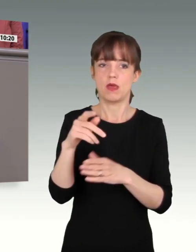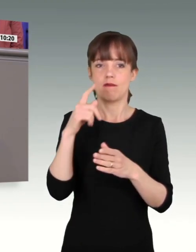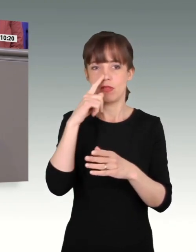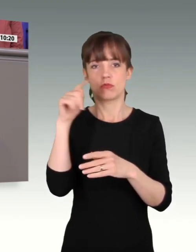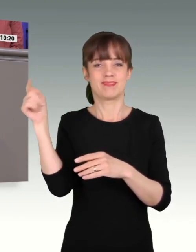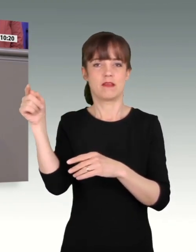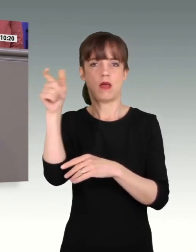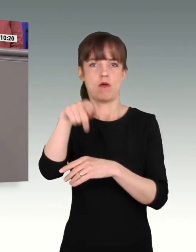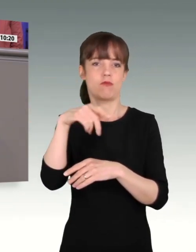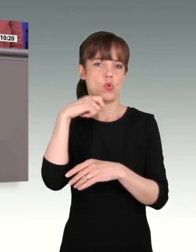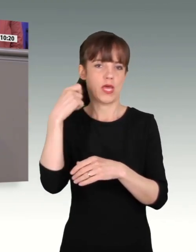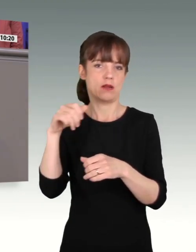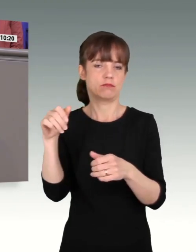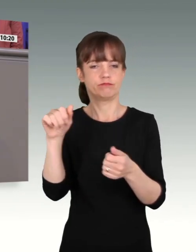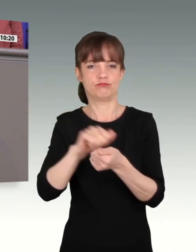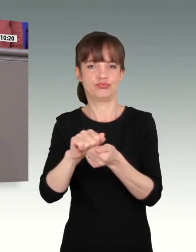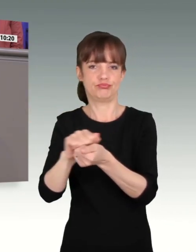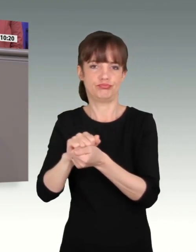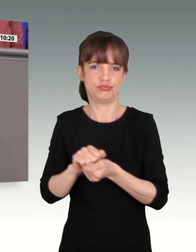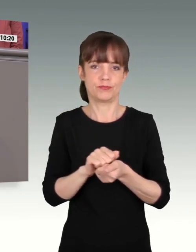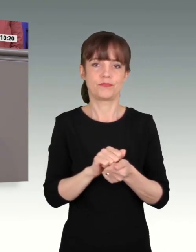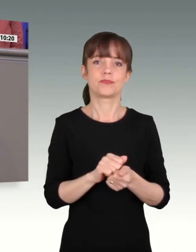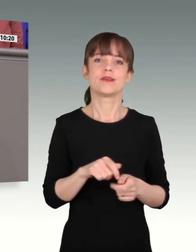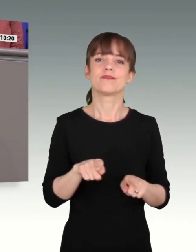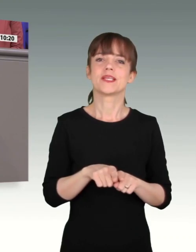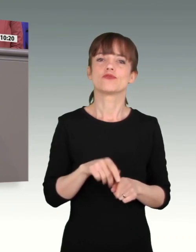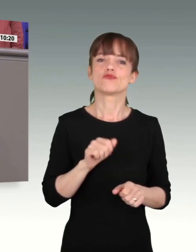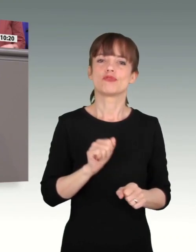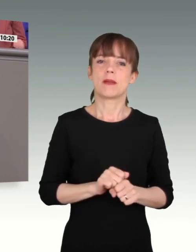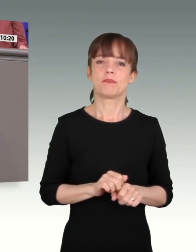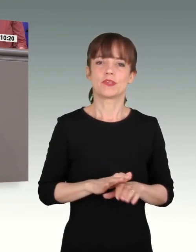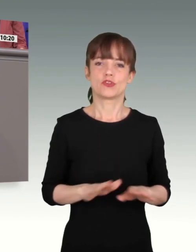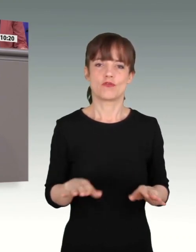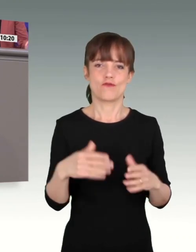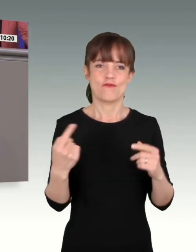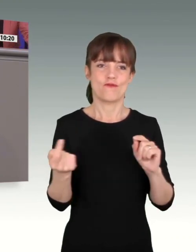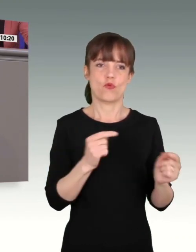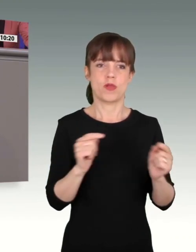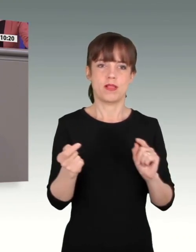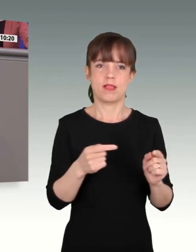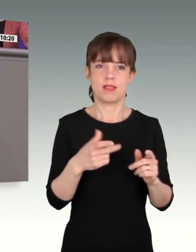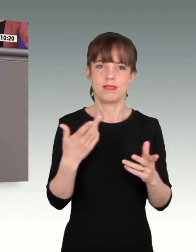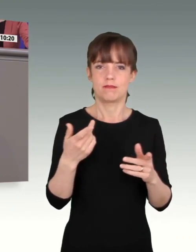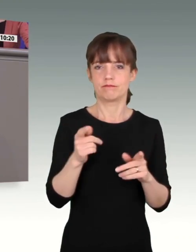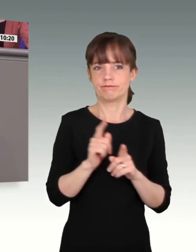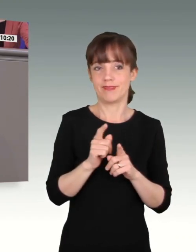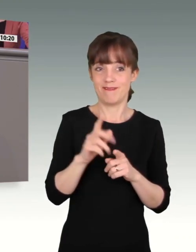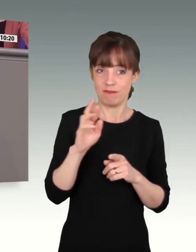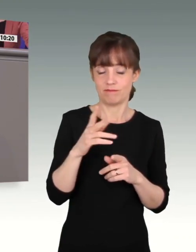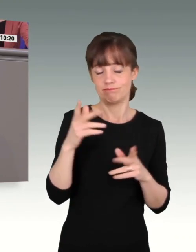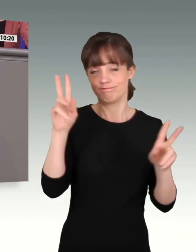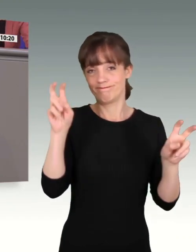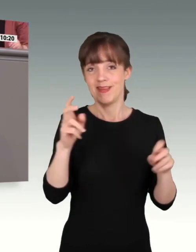Gegner bringt er einfach um. Wir sind hier in Deutschland Zeuge dabei. Einen Aggressor stoppen wir nicht mit einem Sitzkreis und ausgiebiger